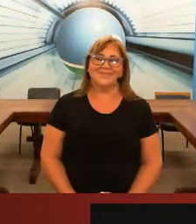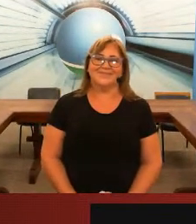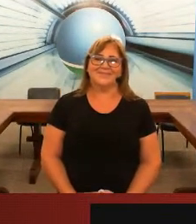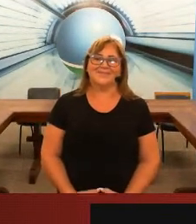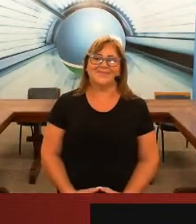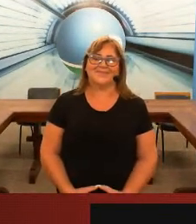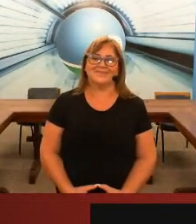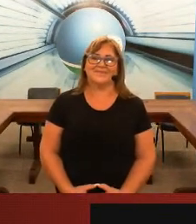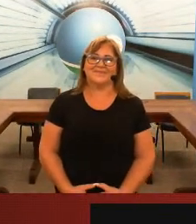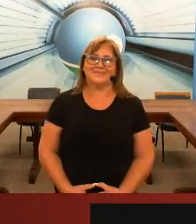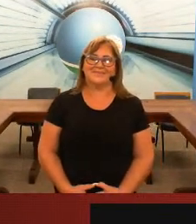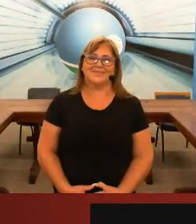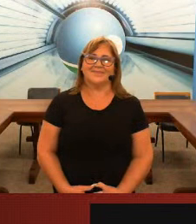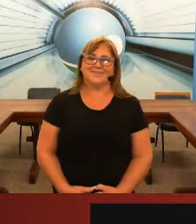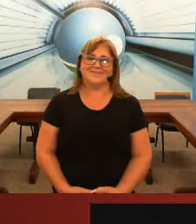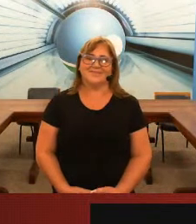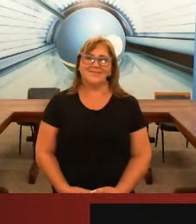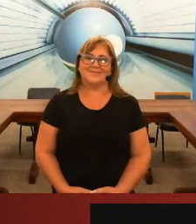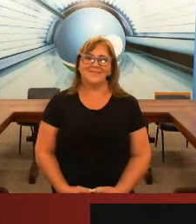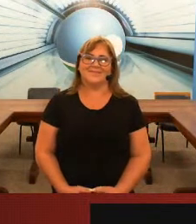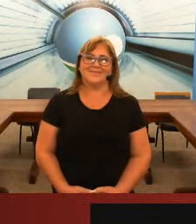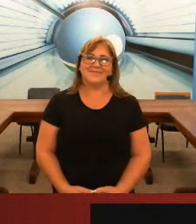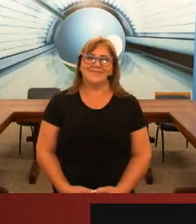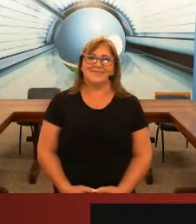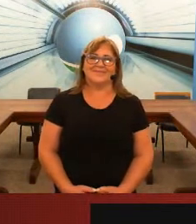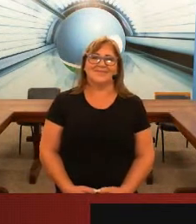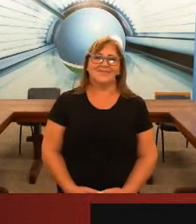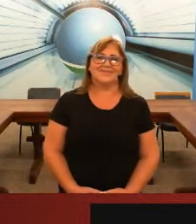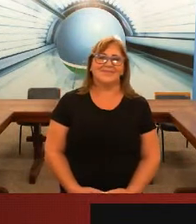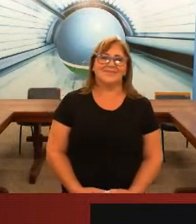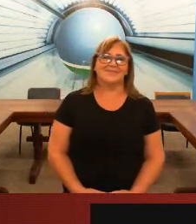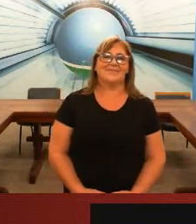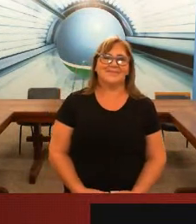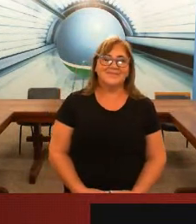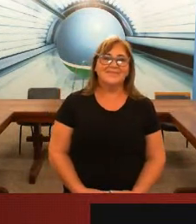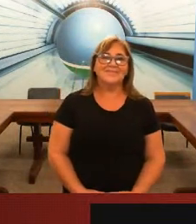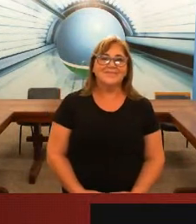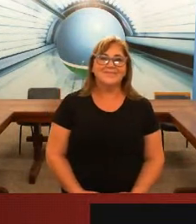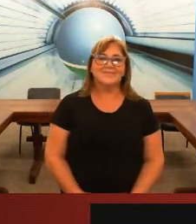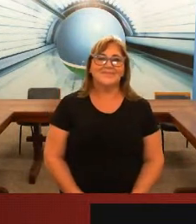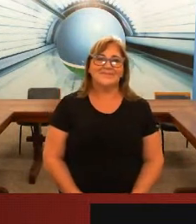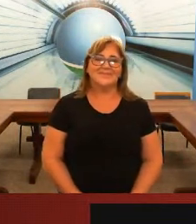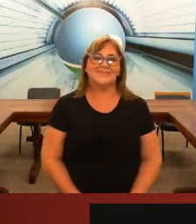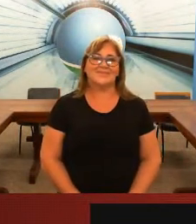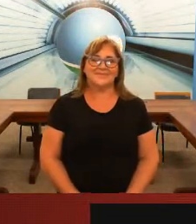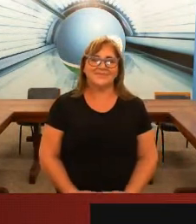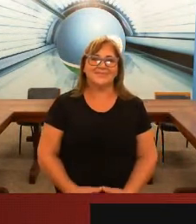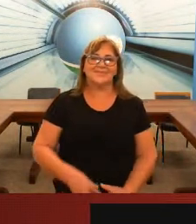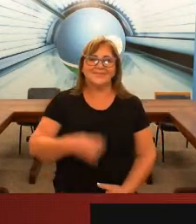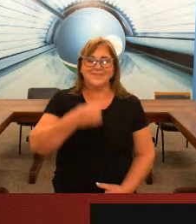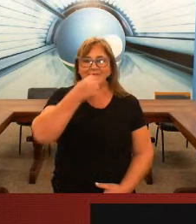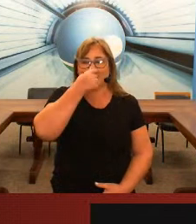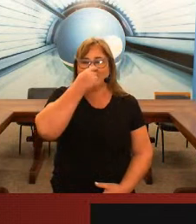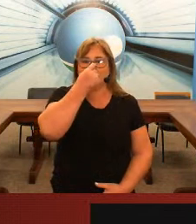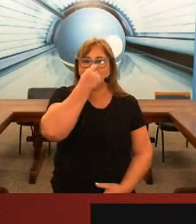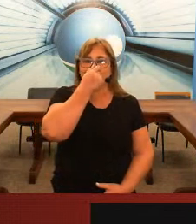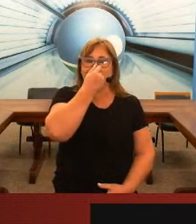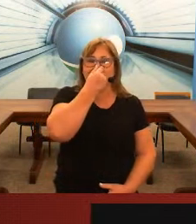já saíram da escola e não sabem português porque infelizmente o que que acontece o